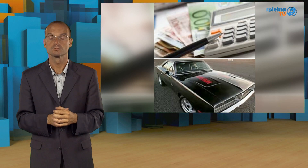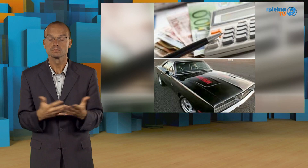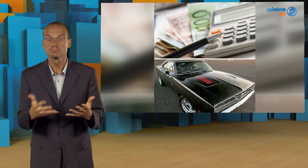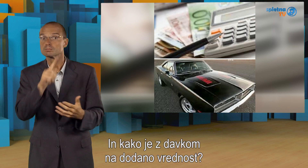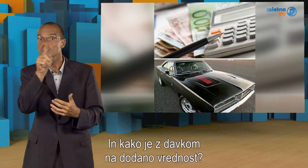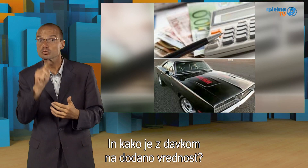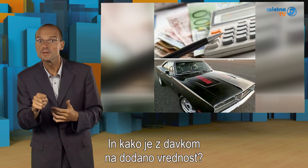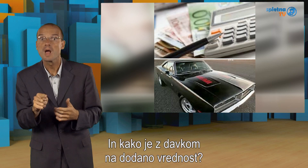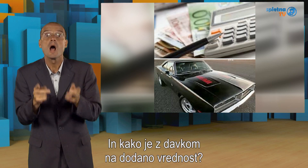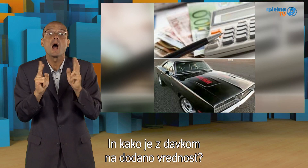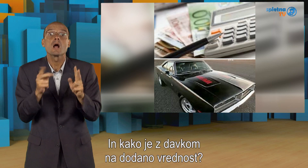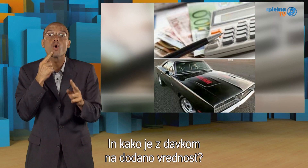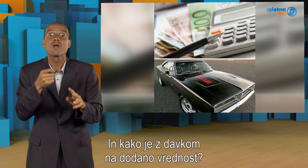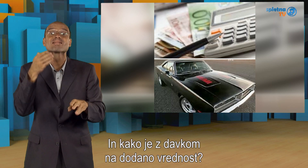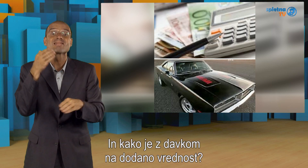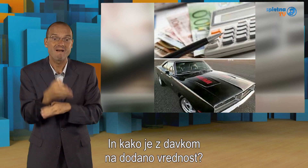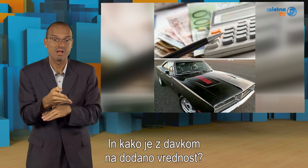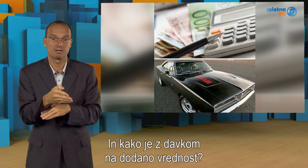In kako je z davkom na dodano vrednost?